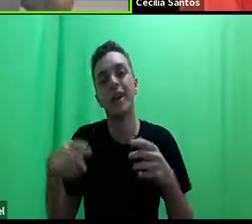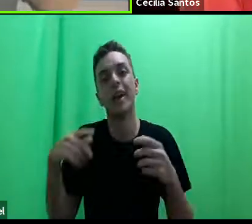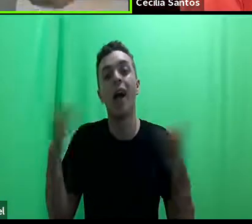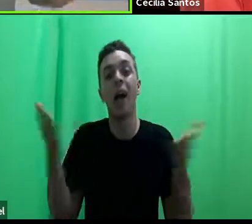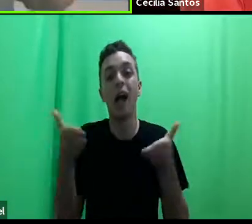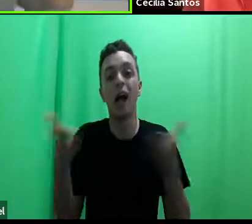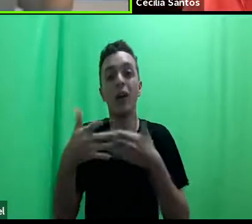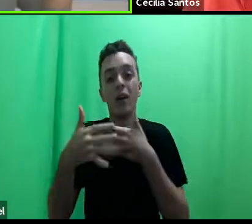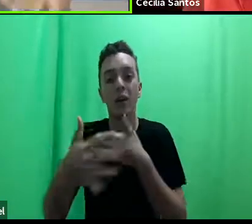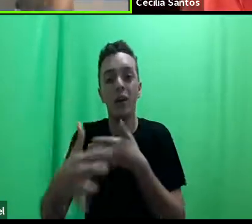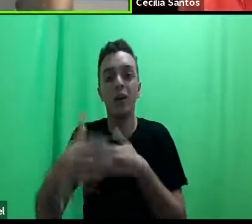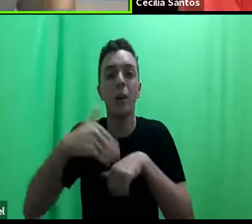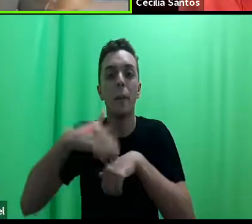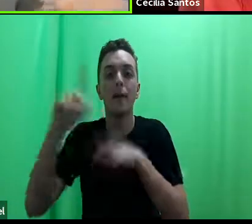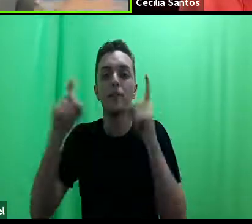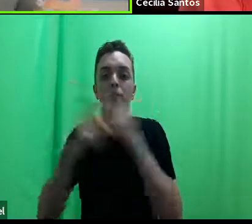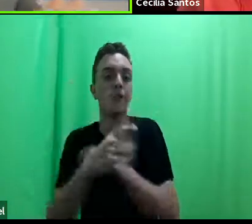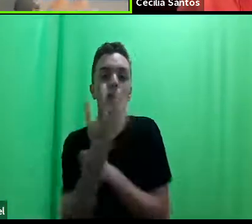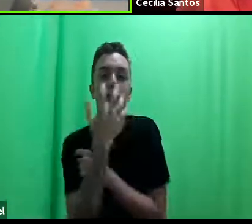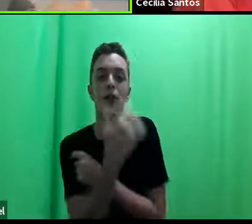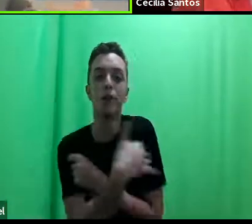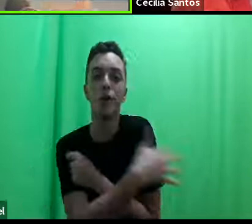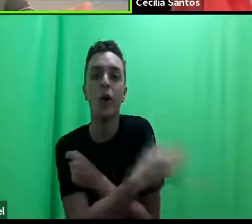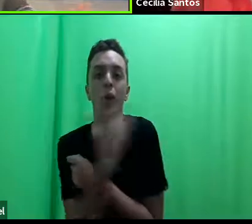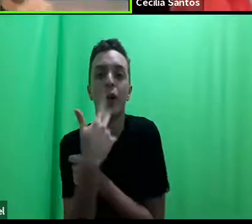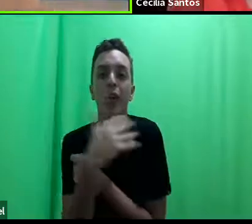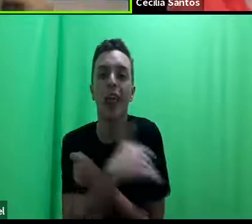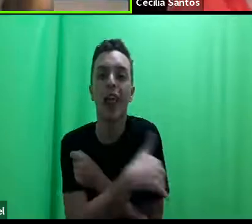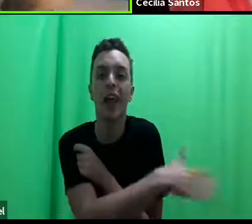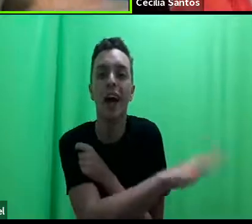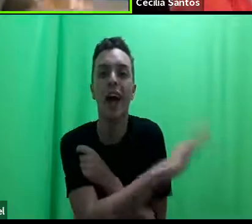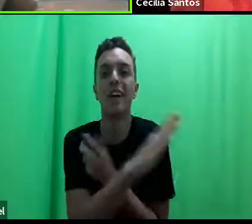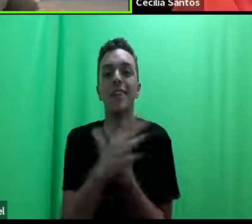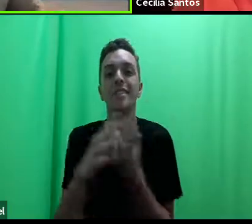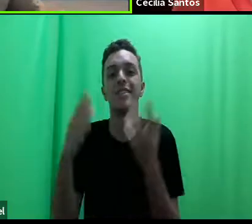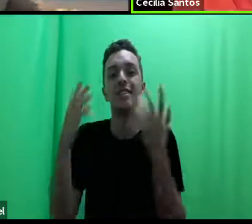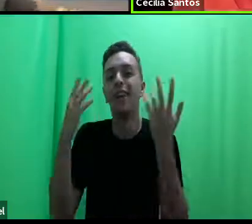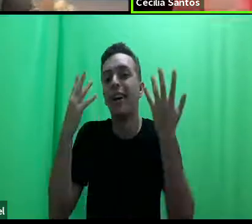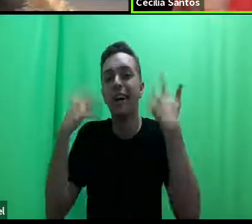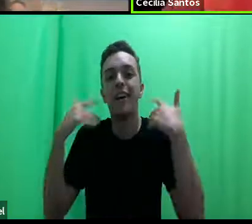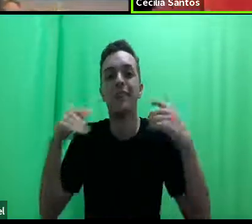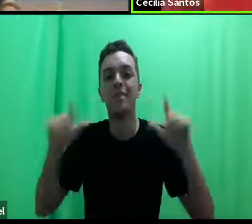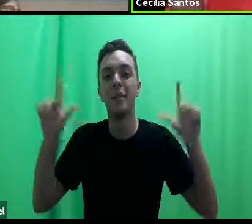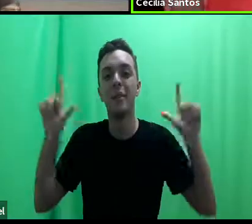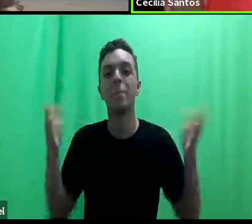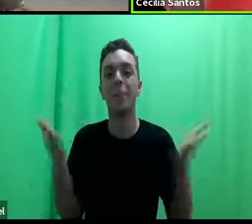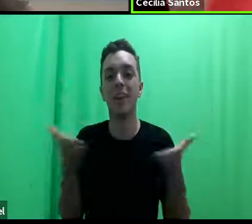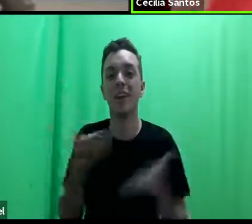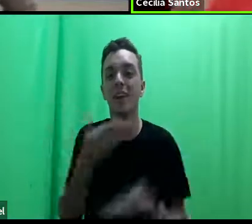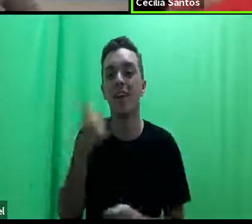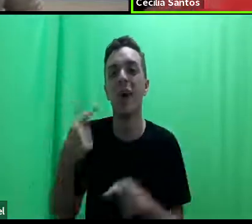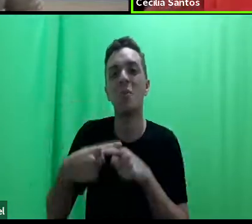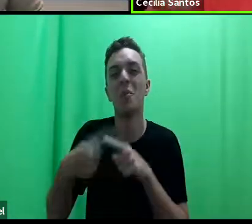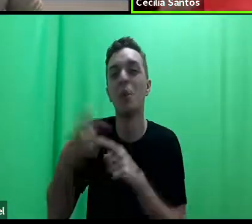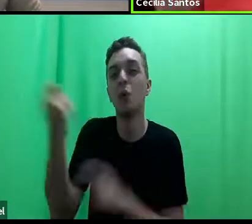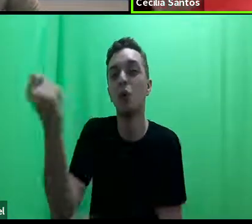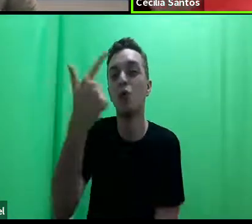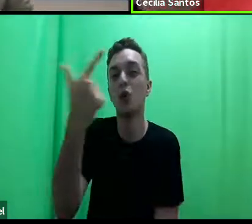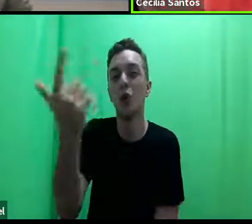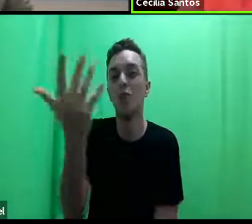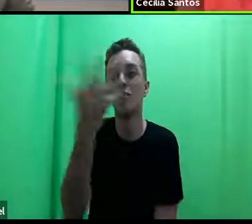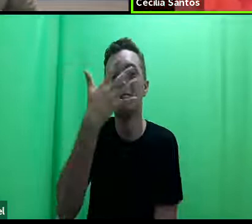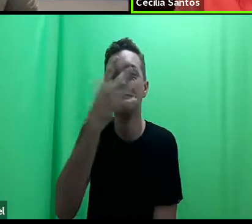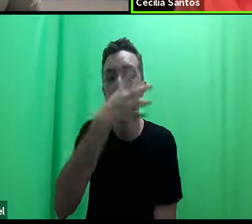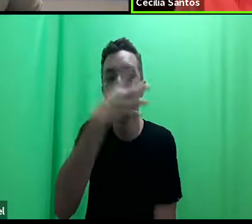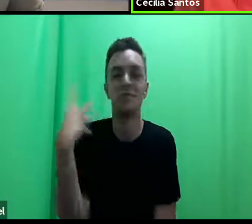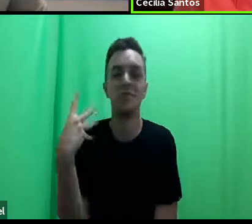isso, né? Passa cachorro, criança, a imagem. Agora melhorou, mas está vendo que a prima o sol